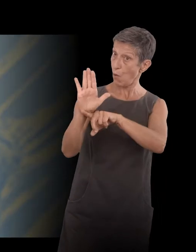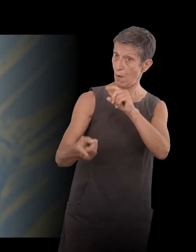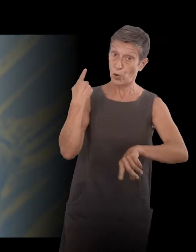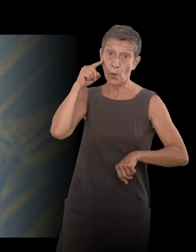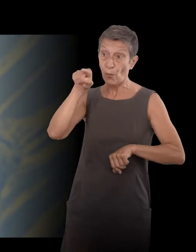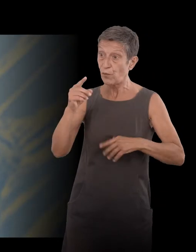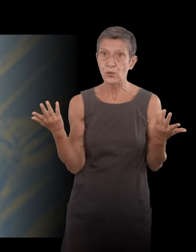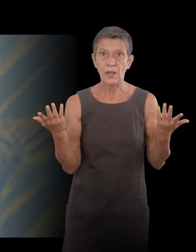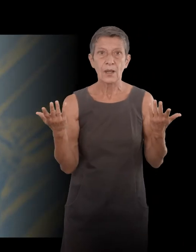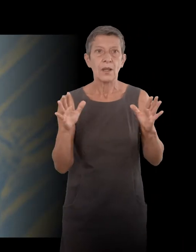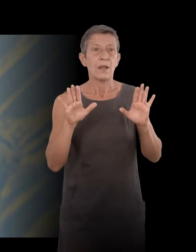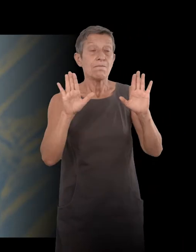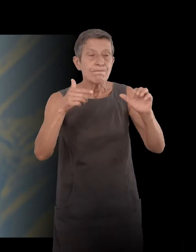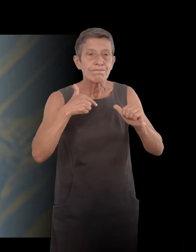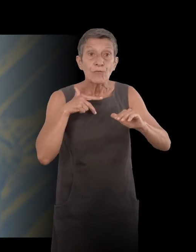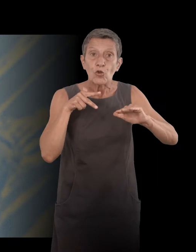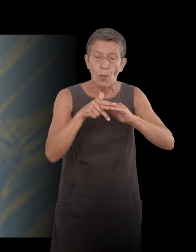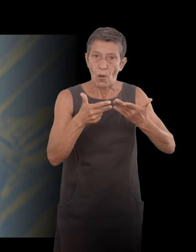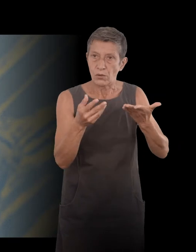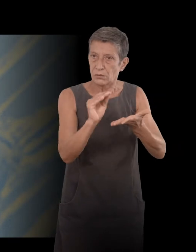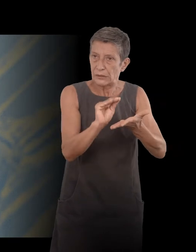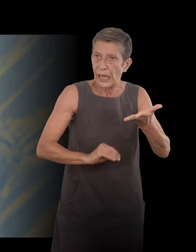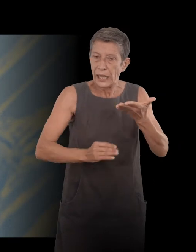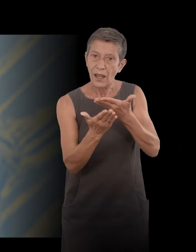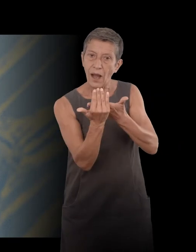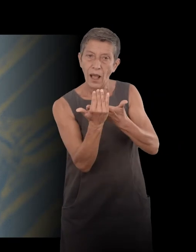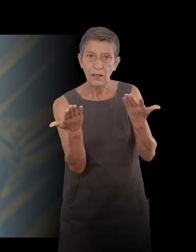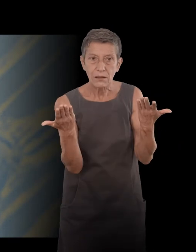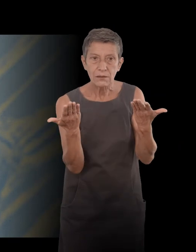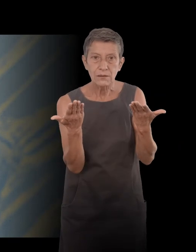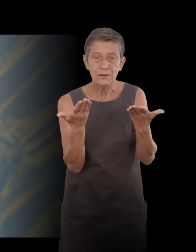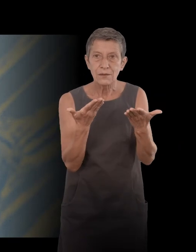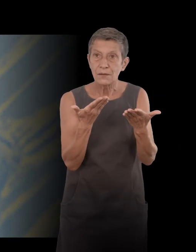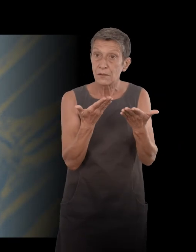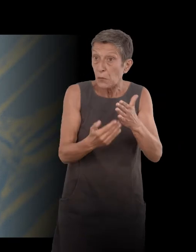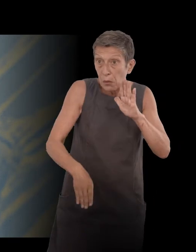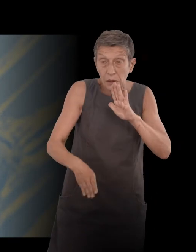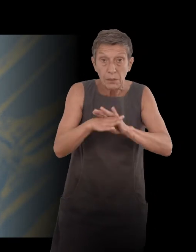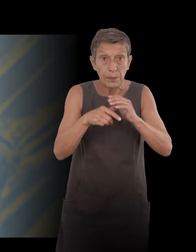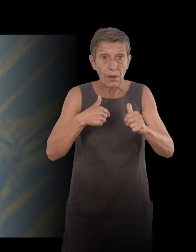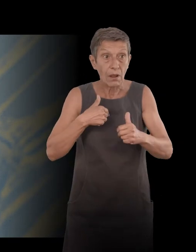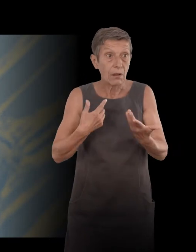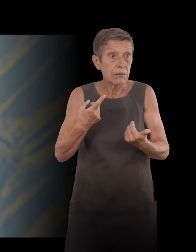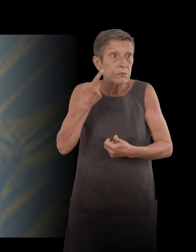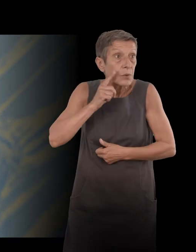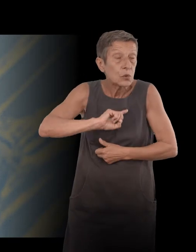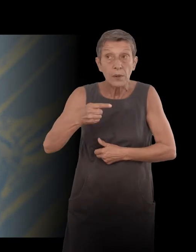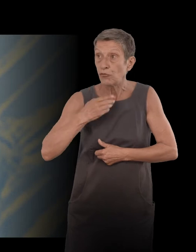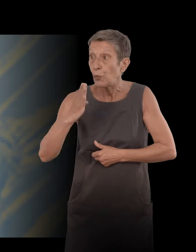started the letter, I didn't that I needed a photo. Well, I didn't want